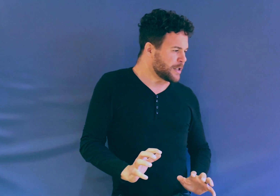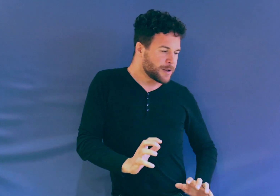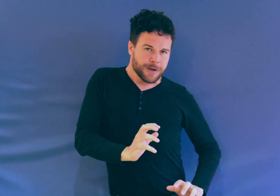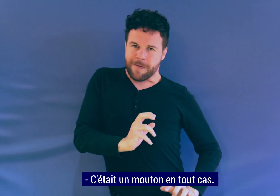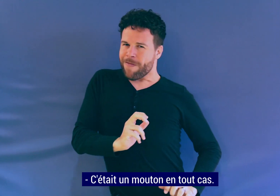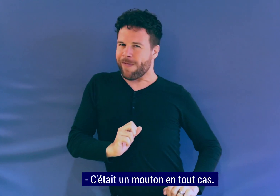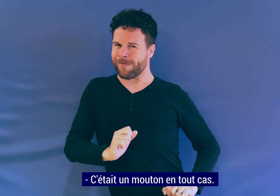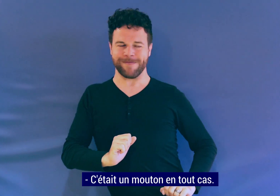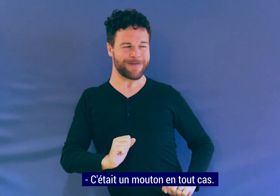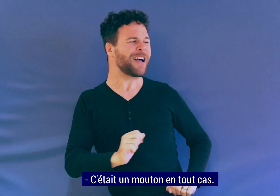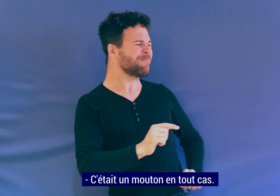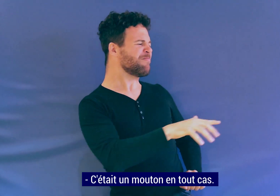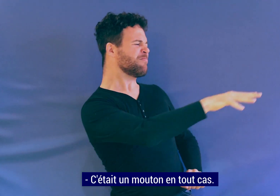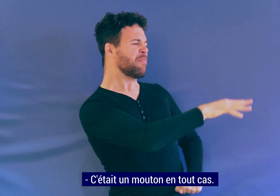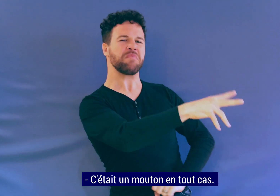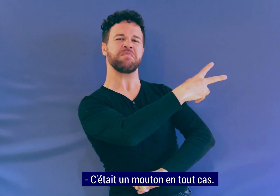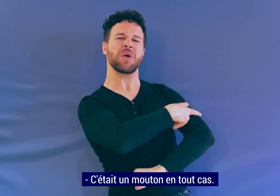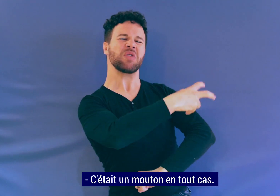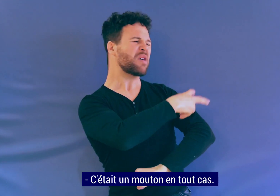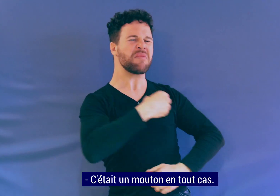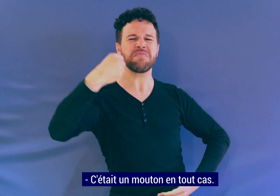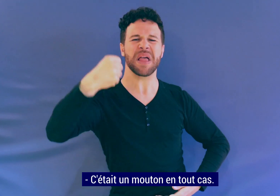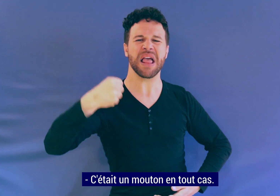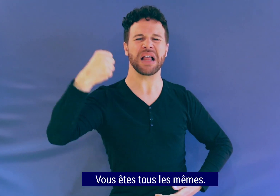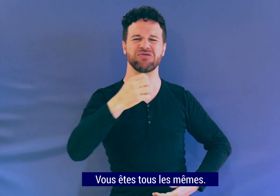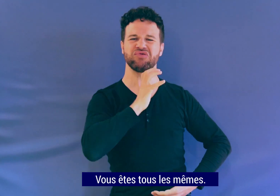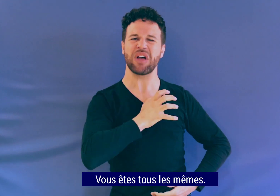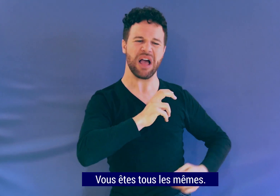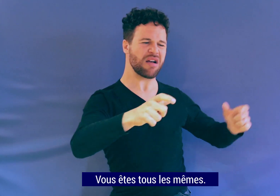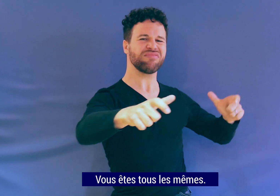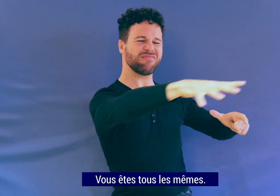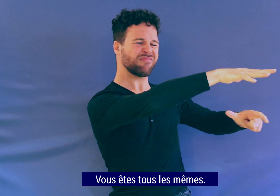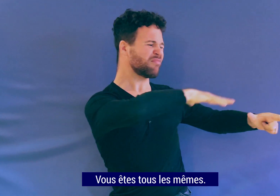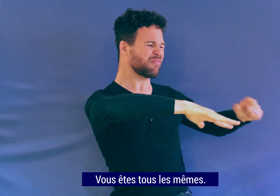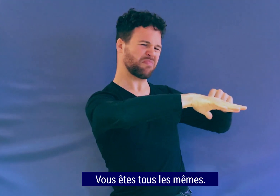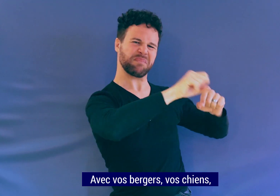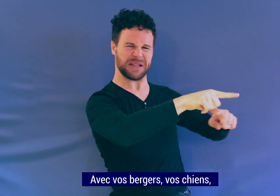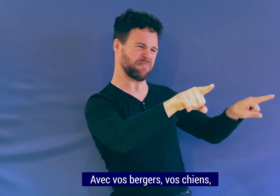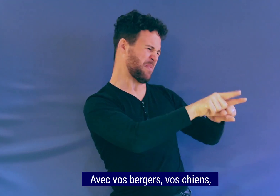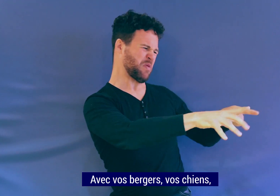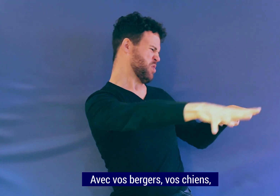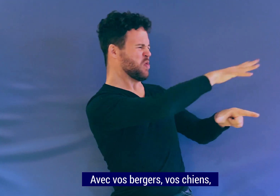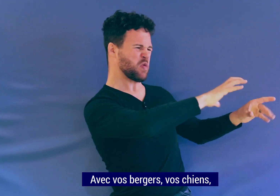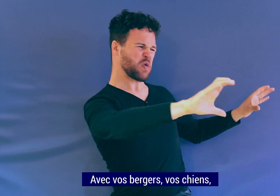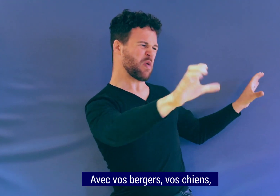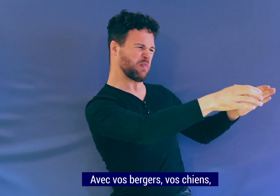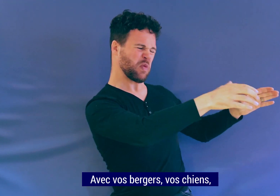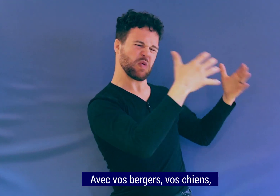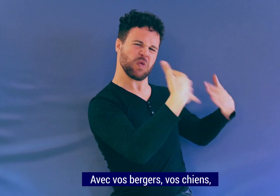C'était un mouton, en tout cas. Vous êtes tous les mêmes. Avec vos bergers, vos chiens, vous